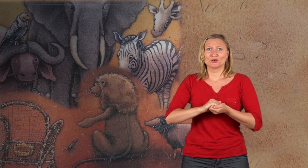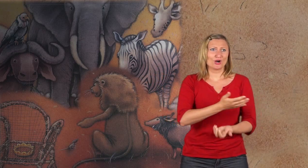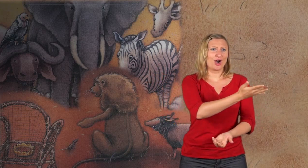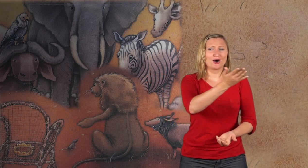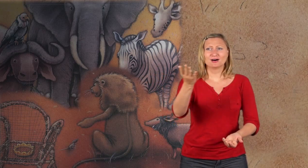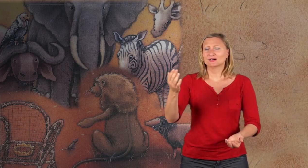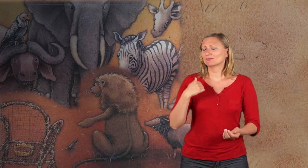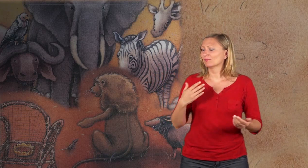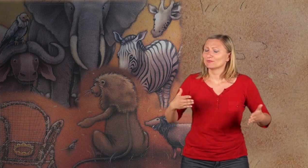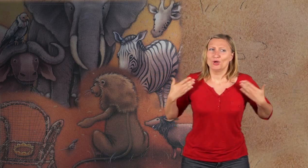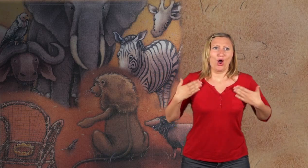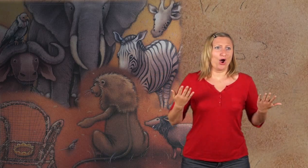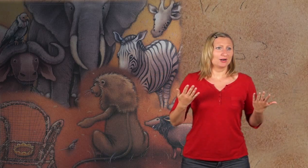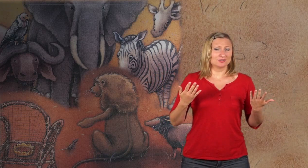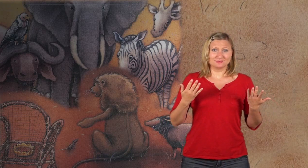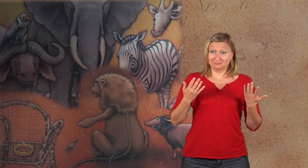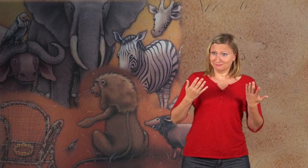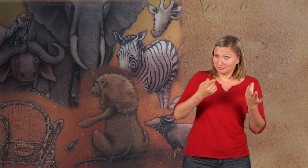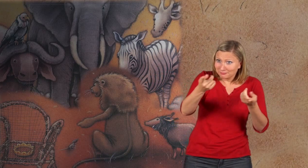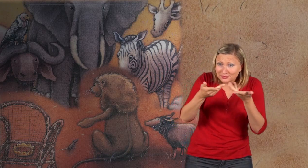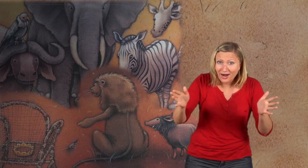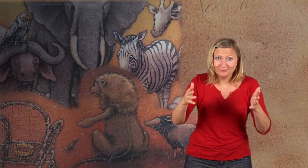Liebe Freunde, ich freue mich, dass ich wieder euer König sein darf.